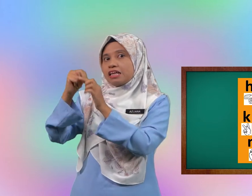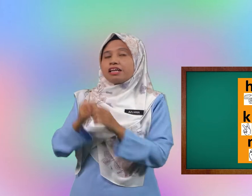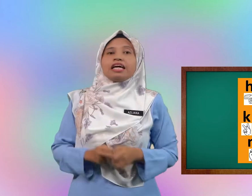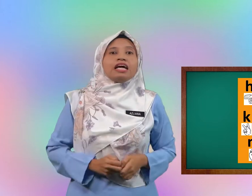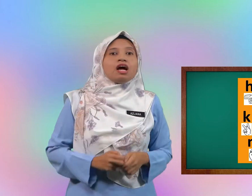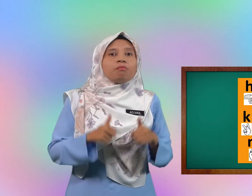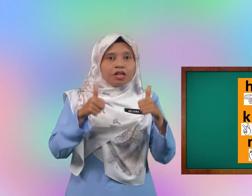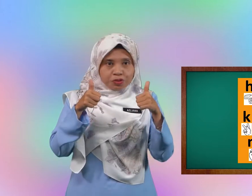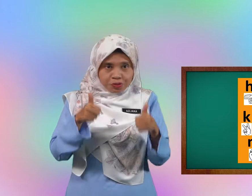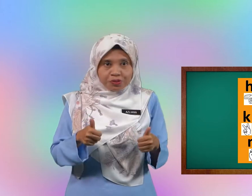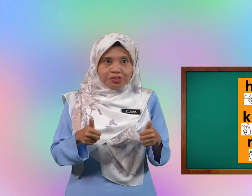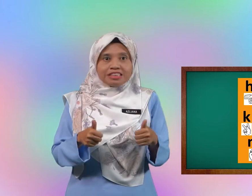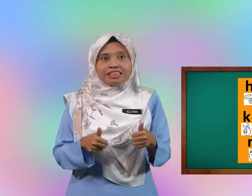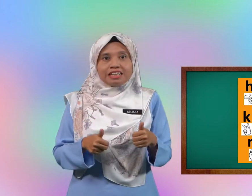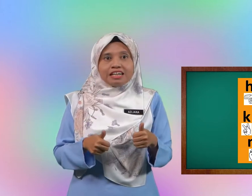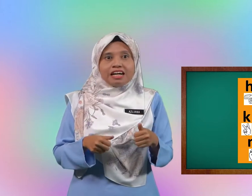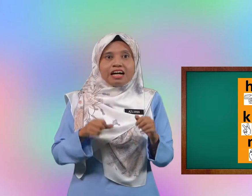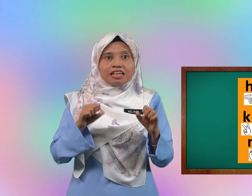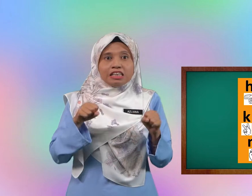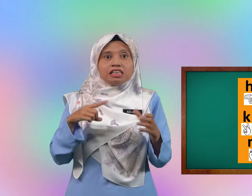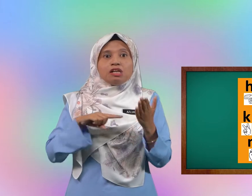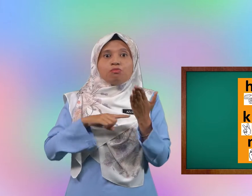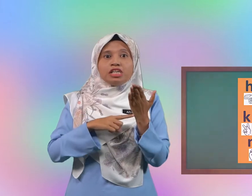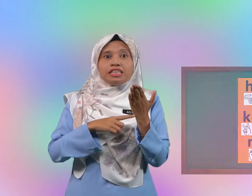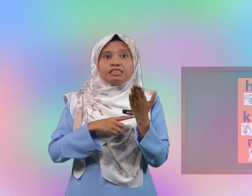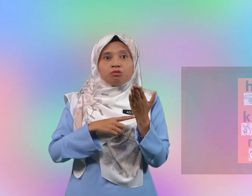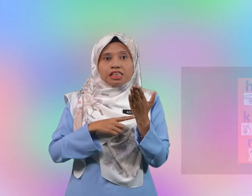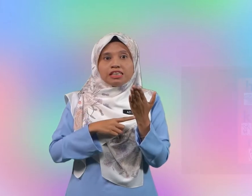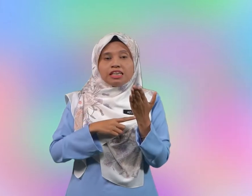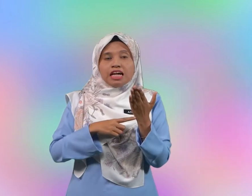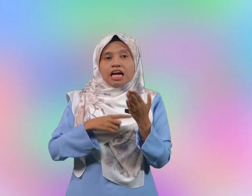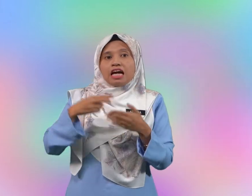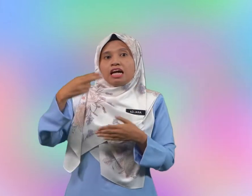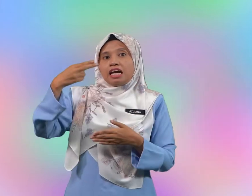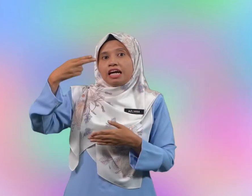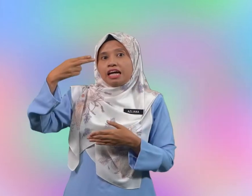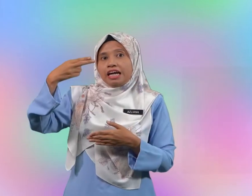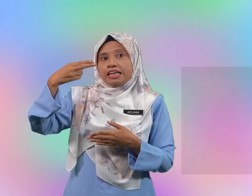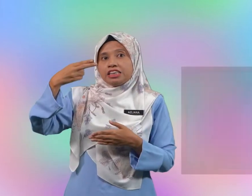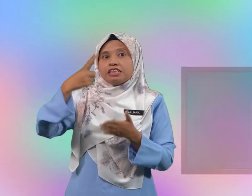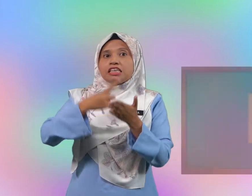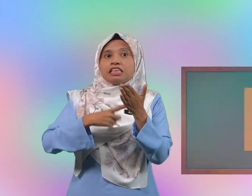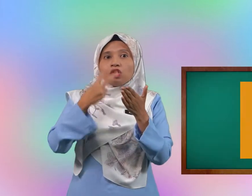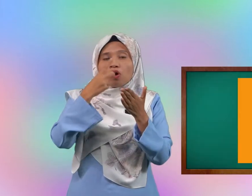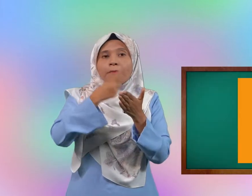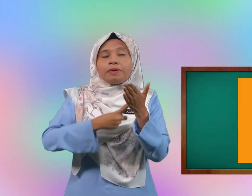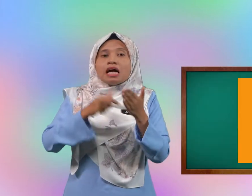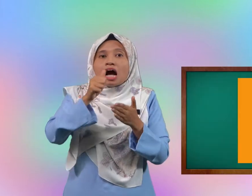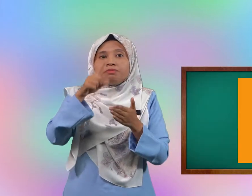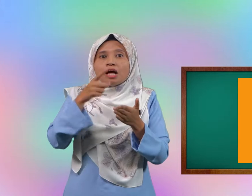bagus kita mula semula h kita tengok apa abjad